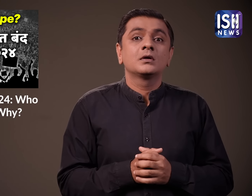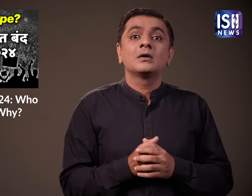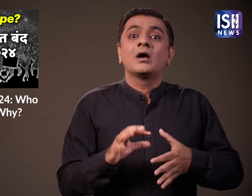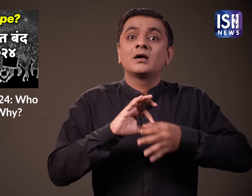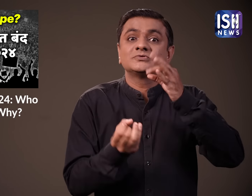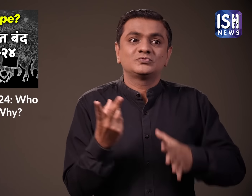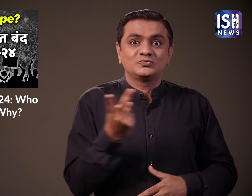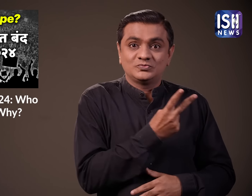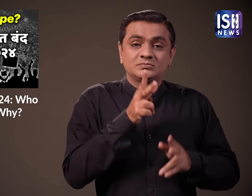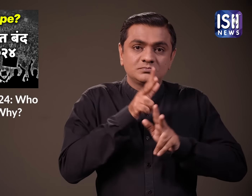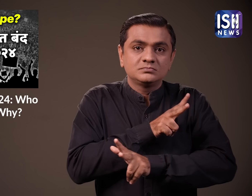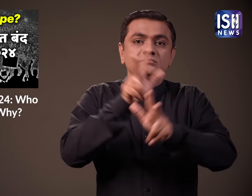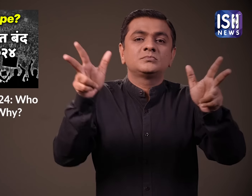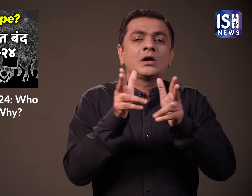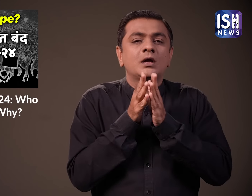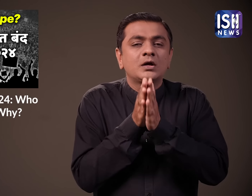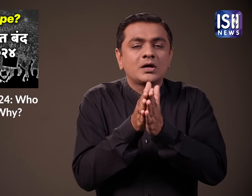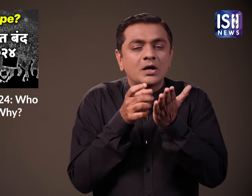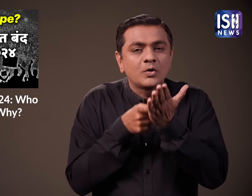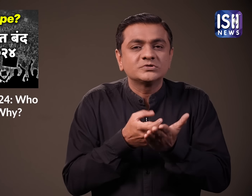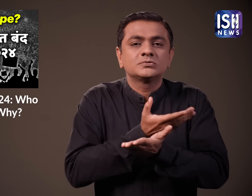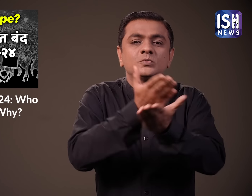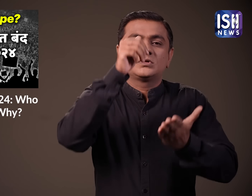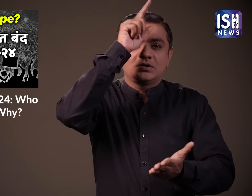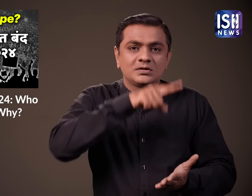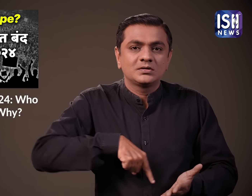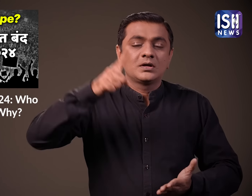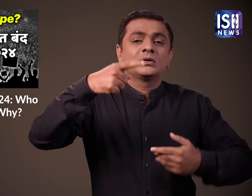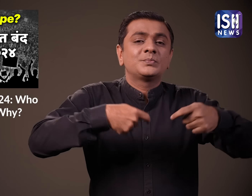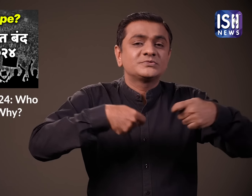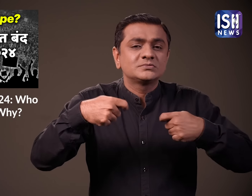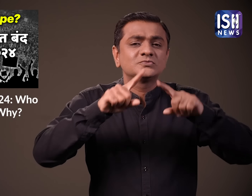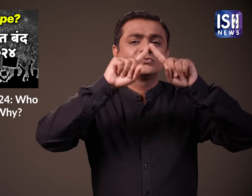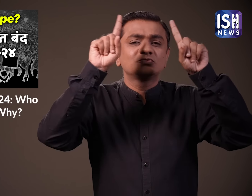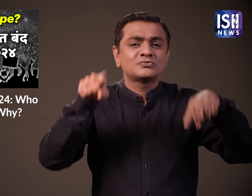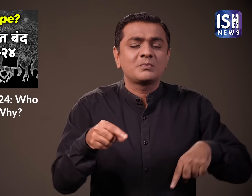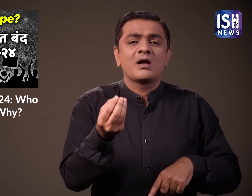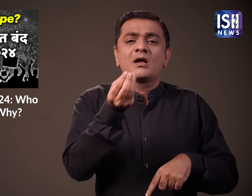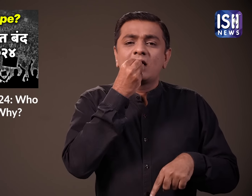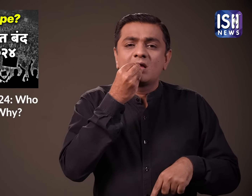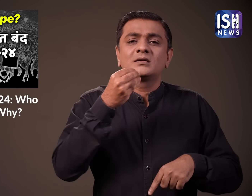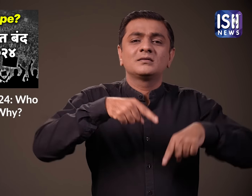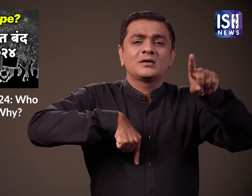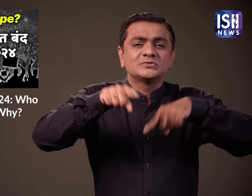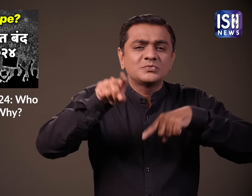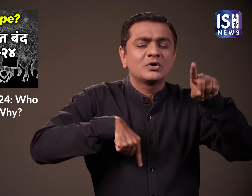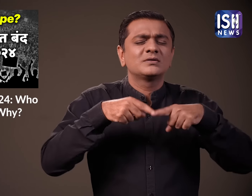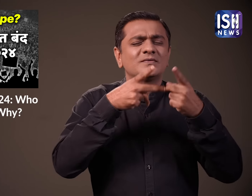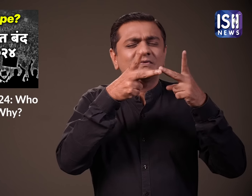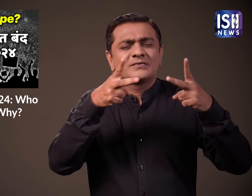उन्होंने जन्ता से स्कूलों और कॉलेजों, व्यापारिक परतिष्ठानों और सार्वजनिक परिवाहन को